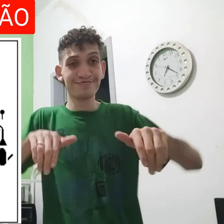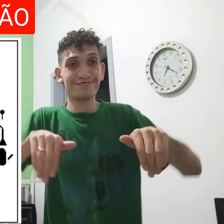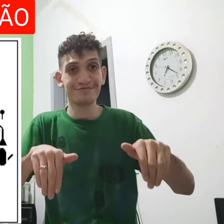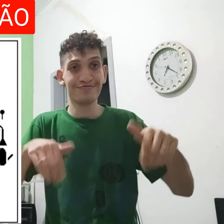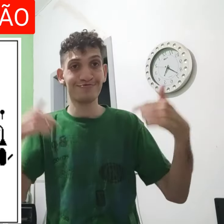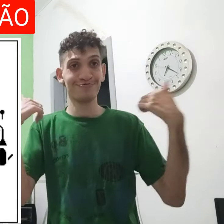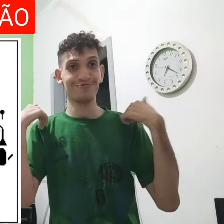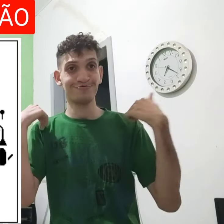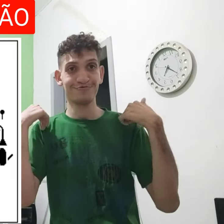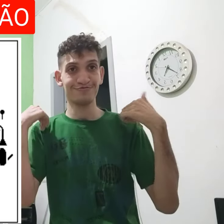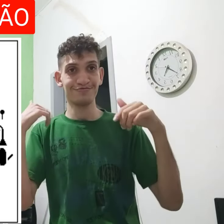piscina que está assim